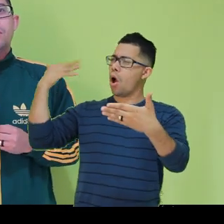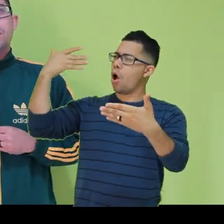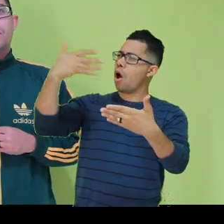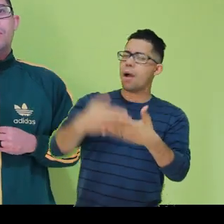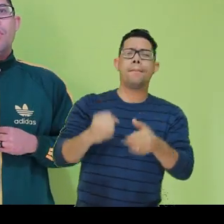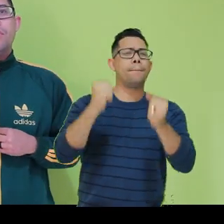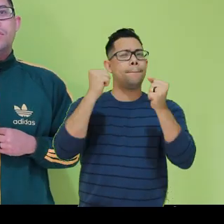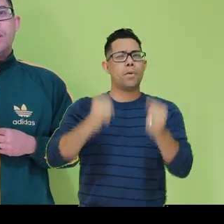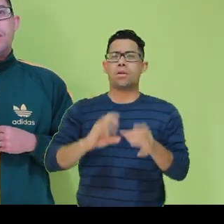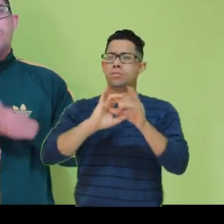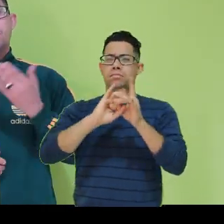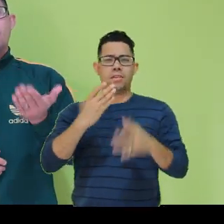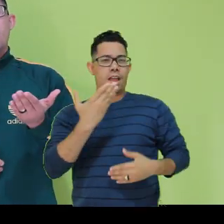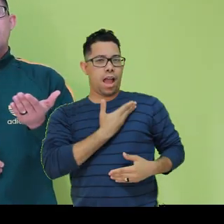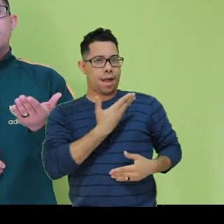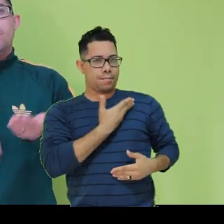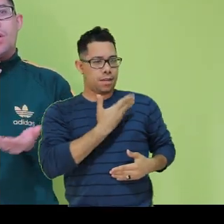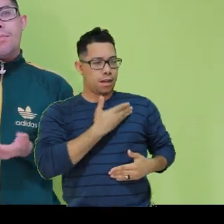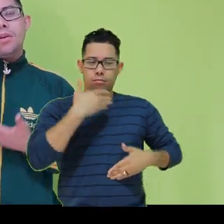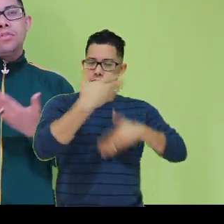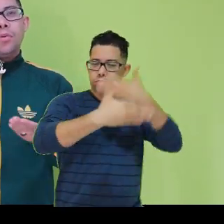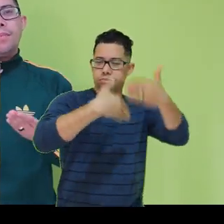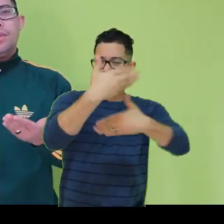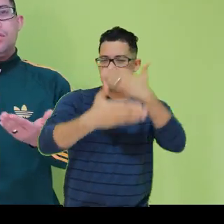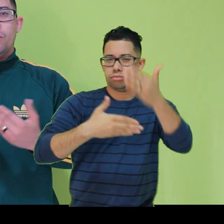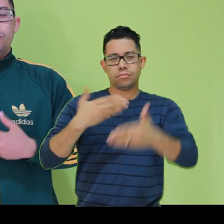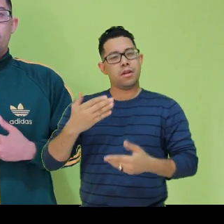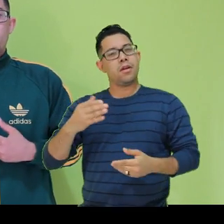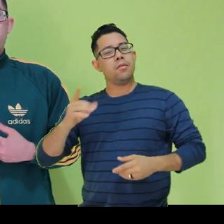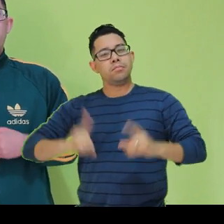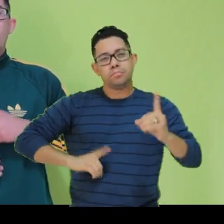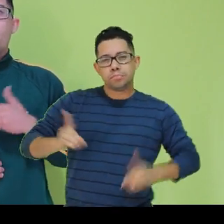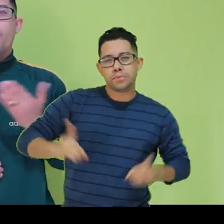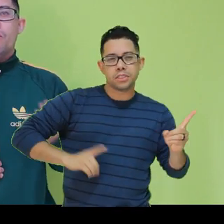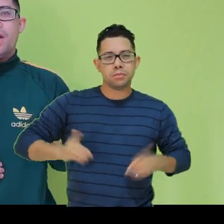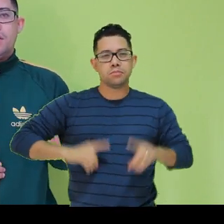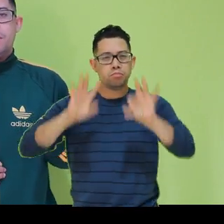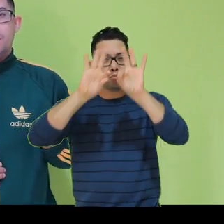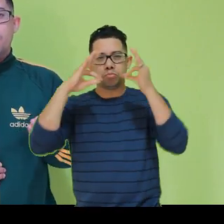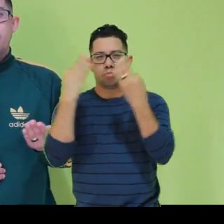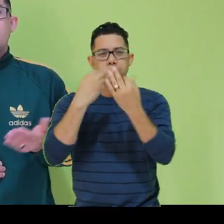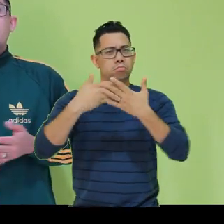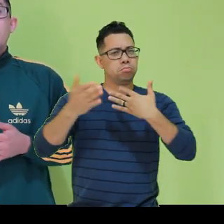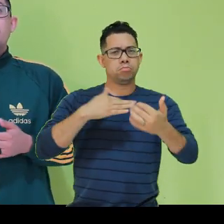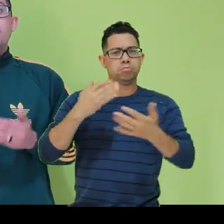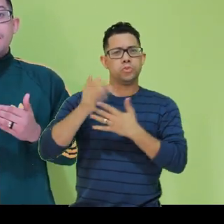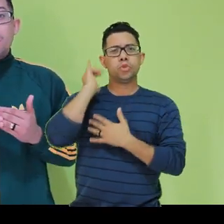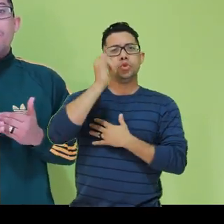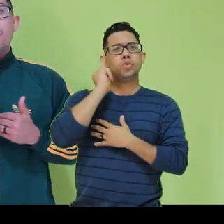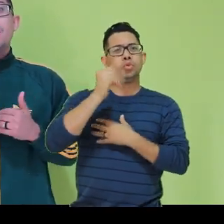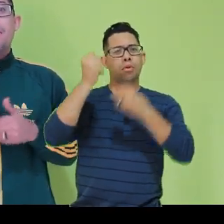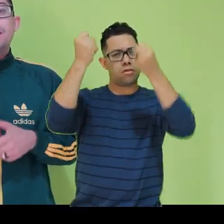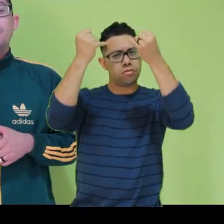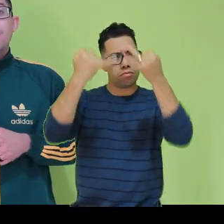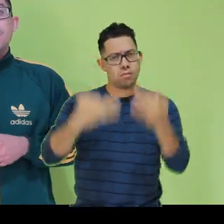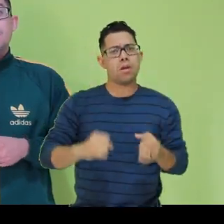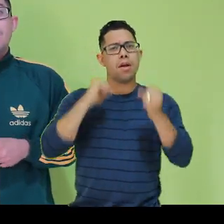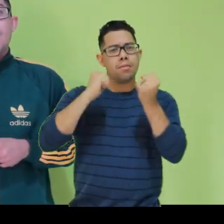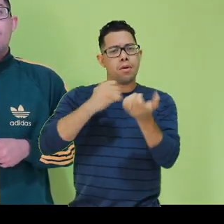aconteceu com você, com seu amigo, com um amigo do seu amigo, com seu primo, com algum parente seu e isso vai dar um pontapé também inicial